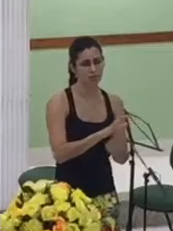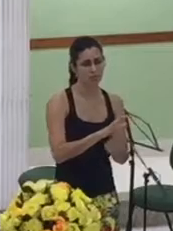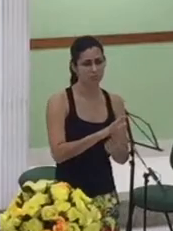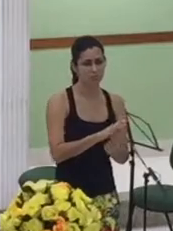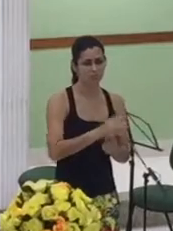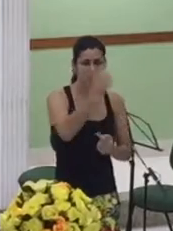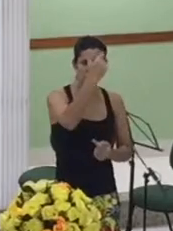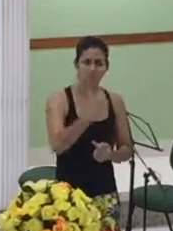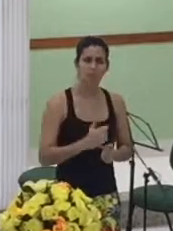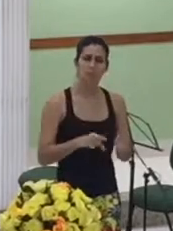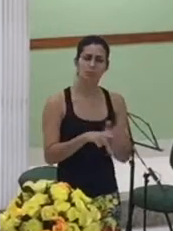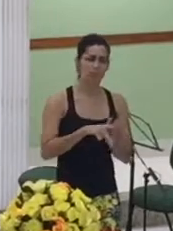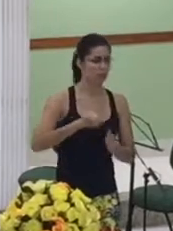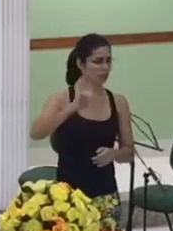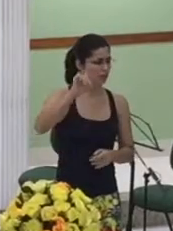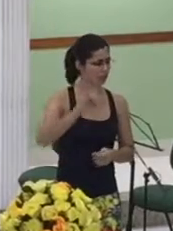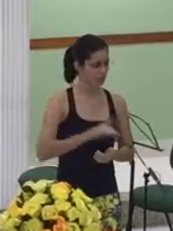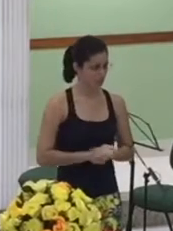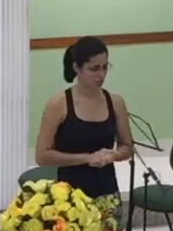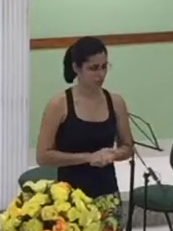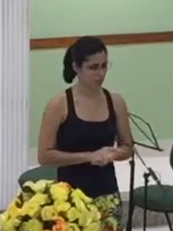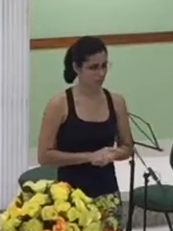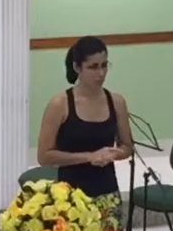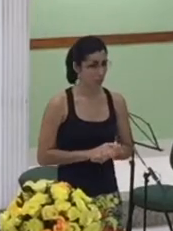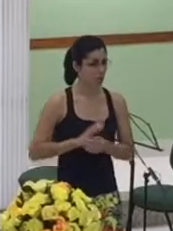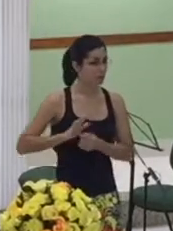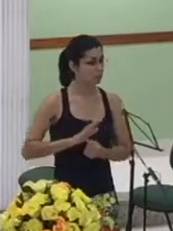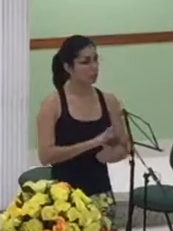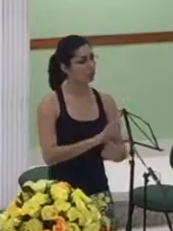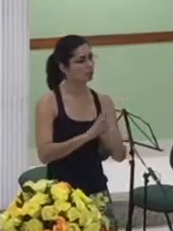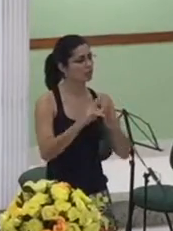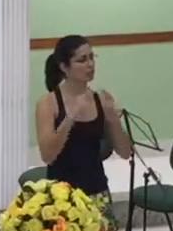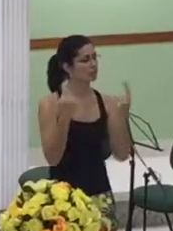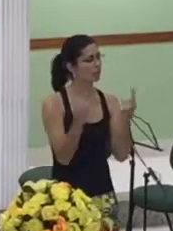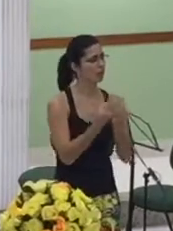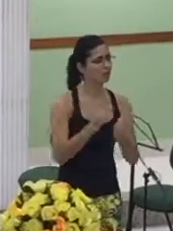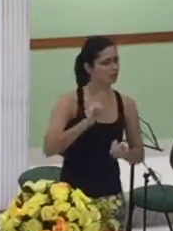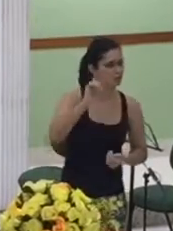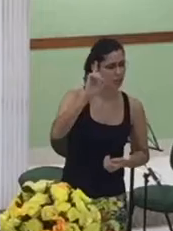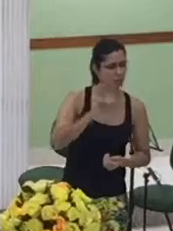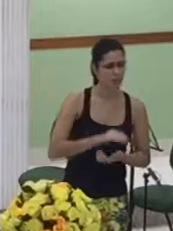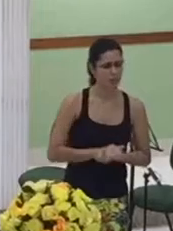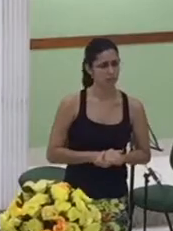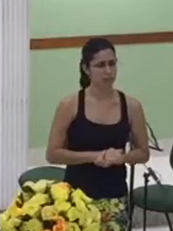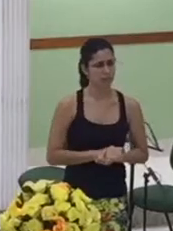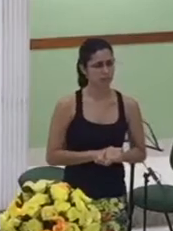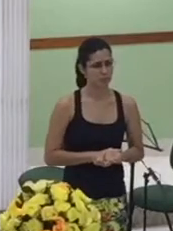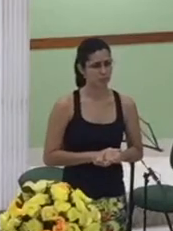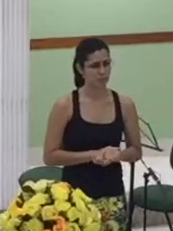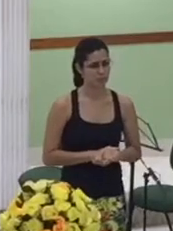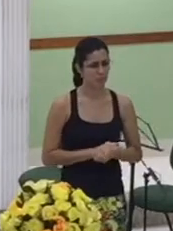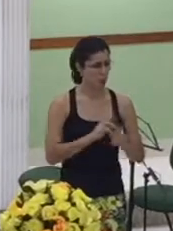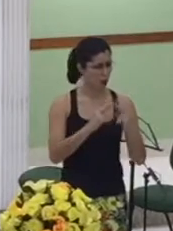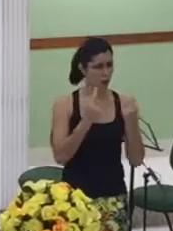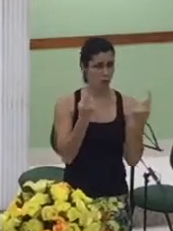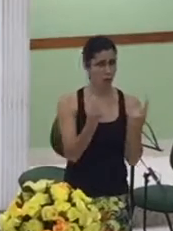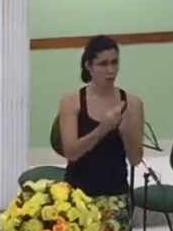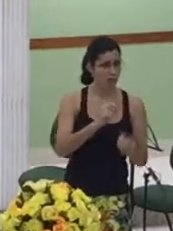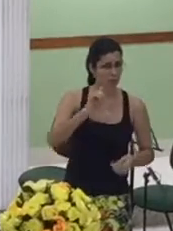essas mulheres nos ensinaram que o reino de Deus não é construído com homens heróis com